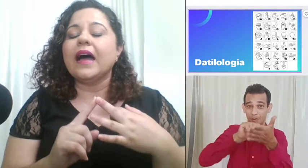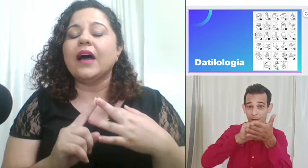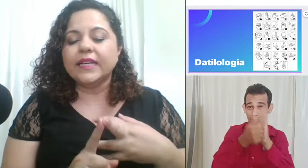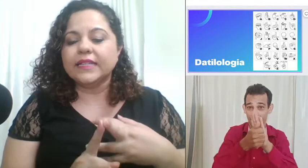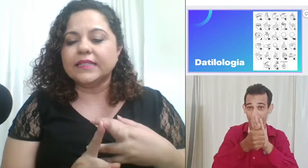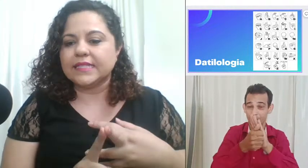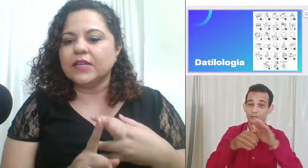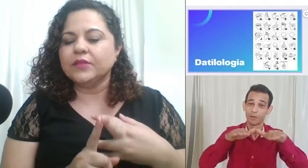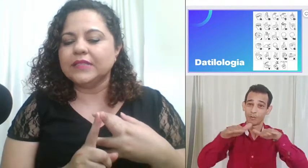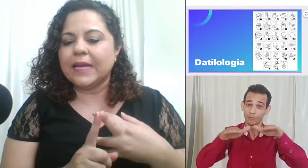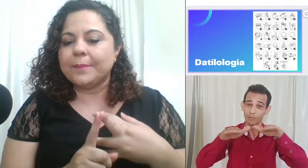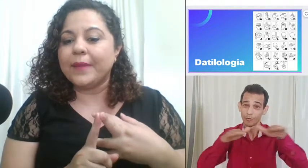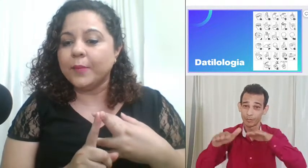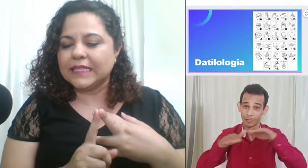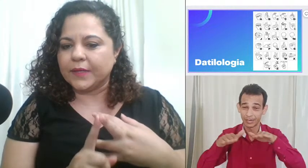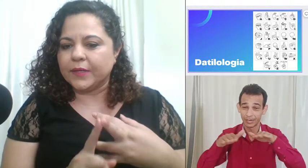orientação da palma da mão